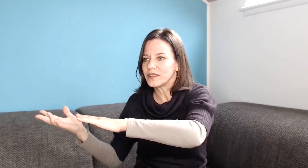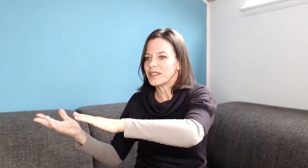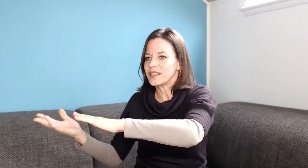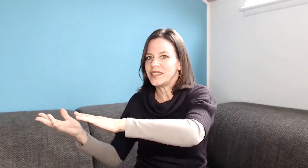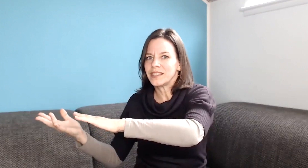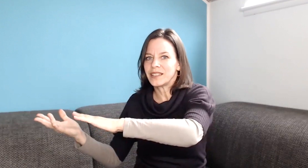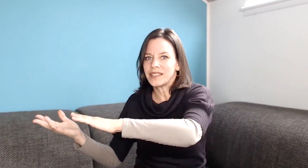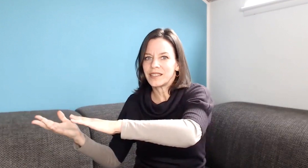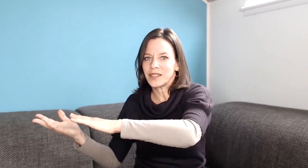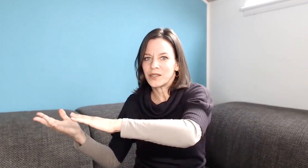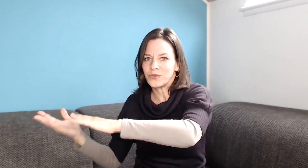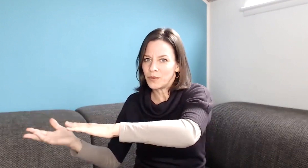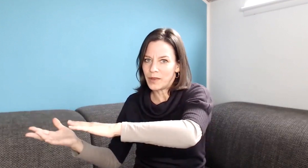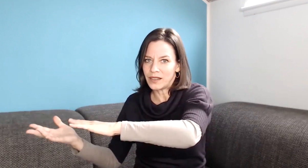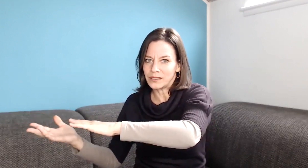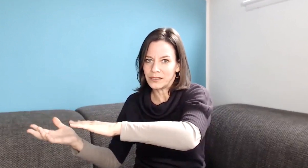Distanziertheit etc. zu verbergen.